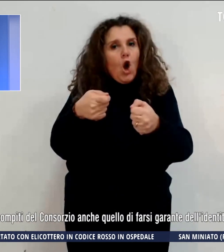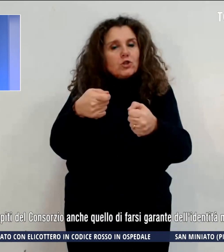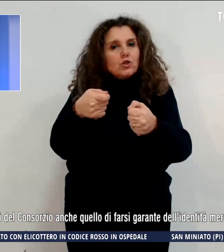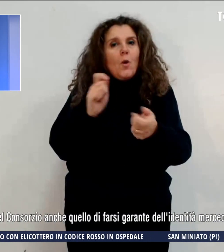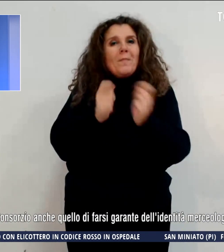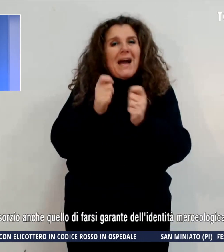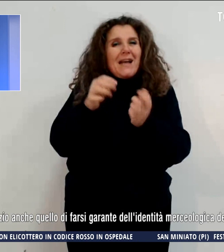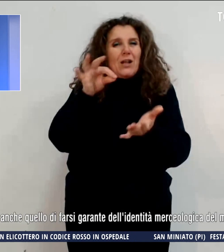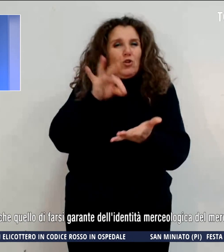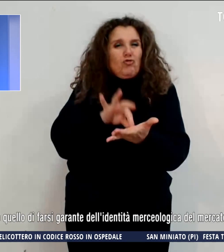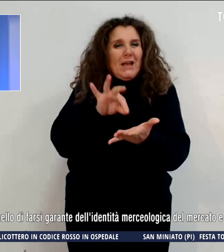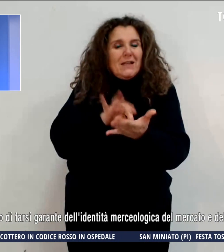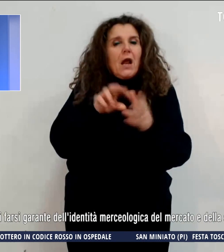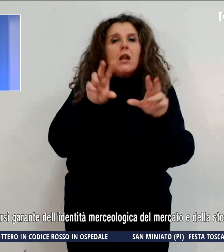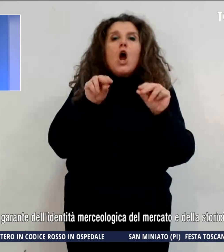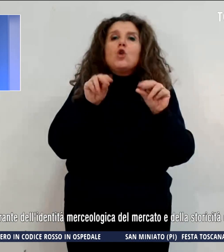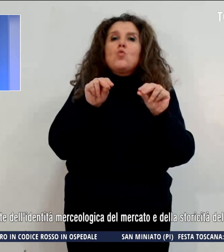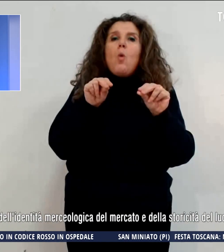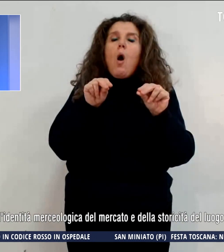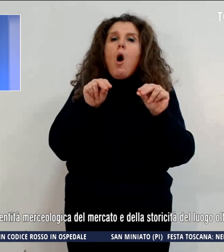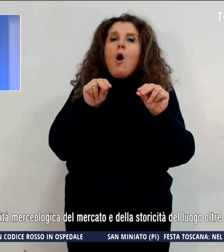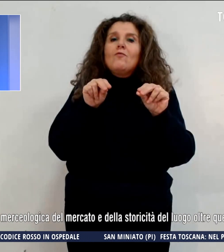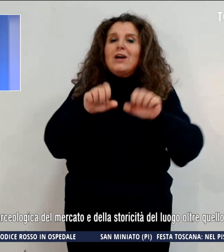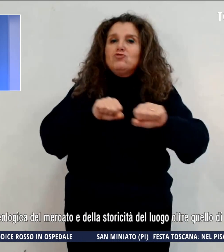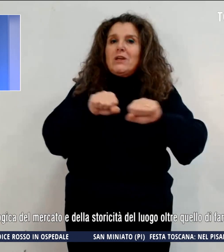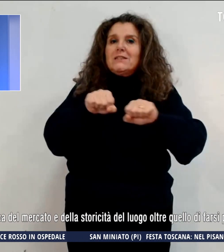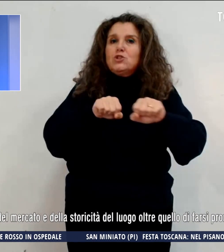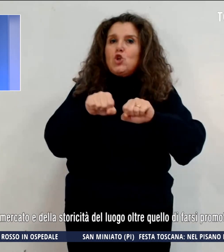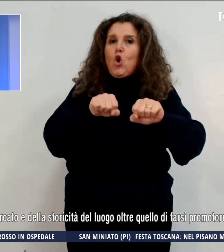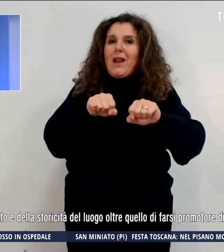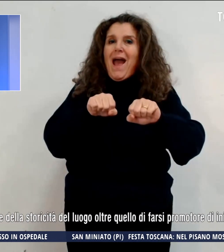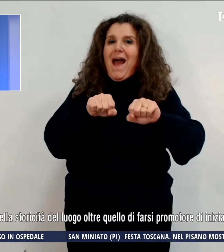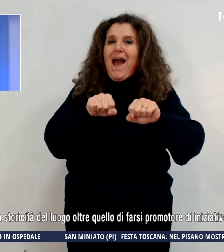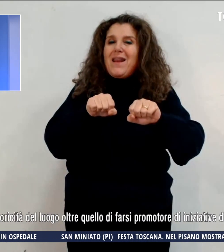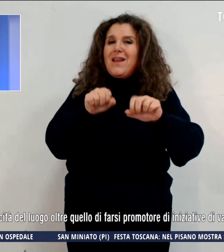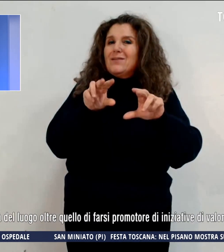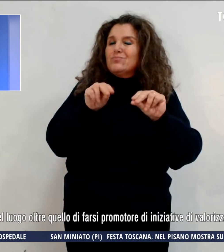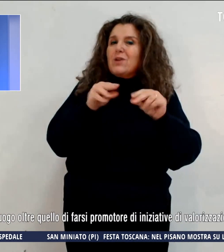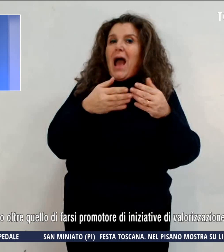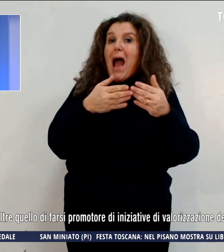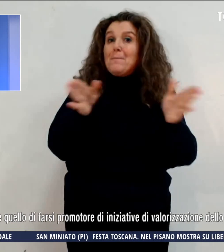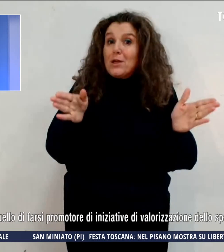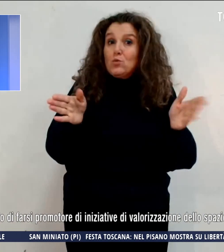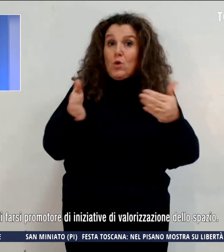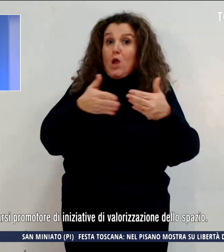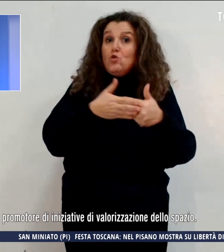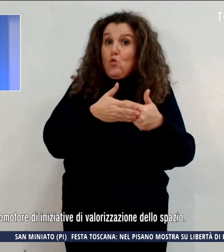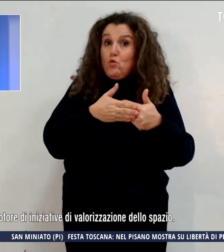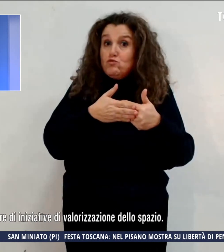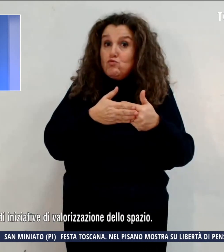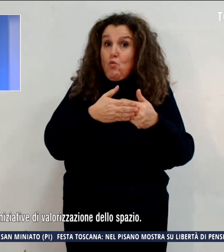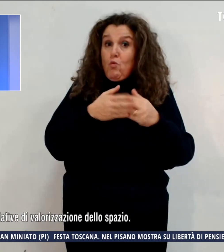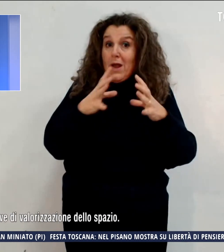nuove funzioni gestionali, tra le quali l'apertura e la chiusura dell'immobile,